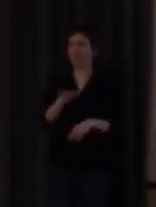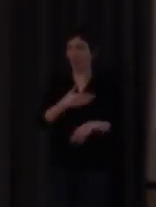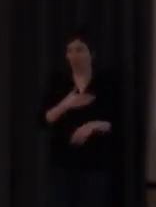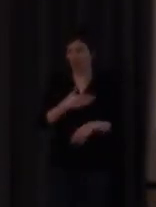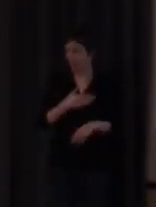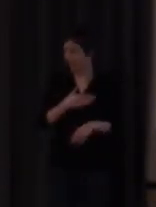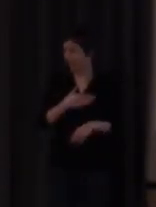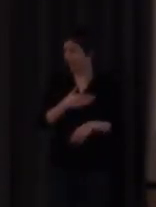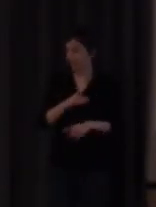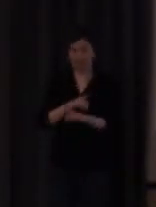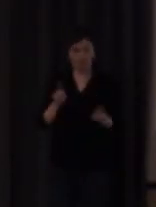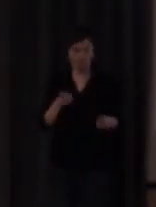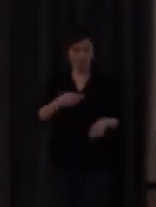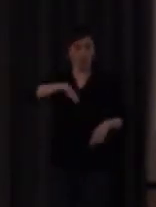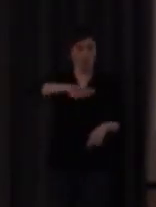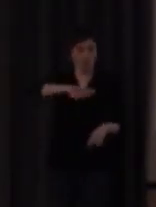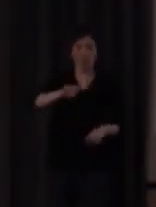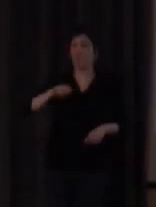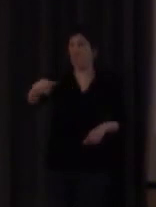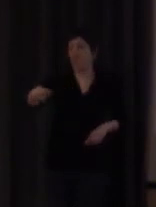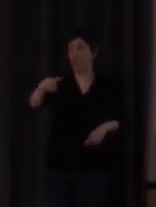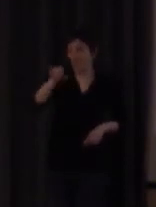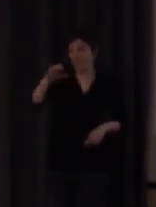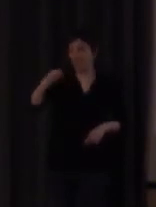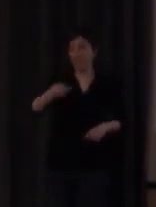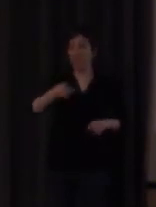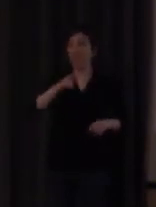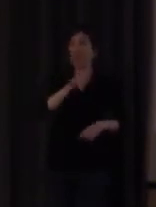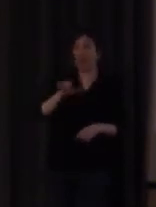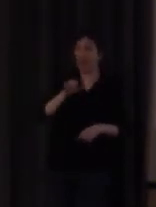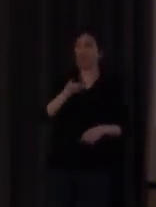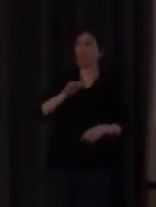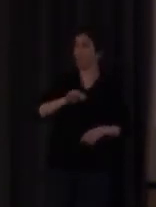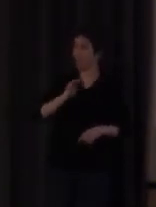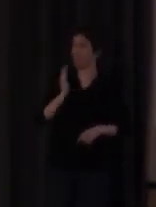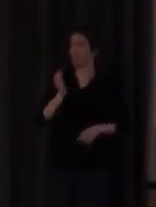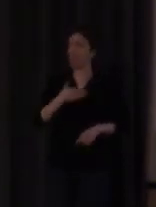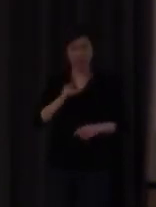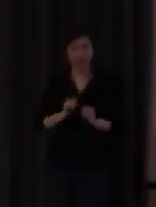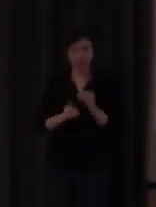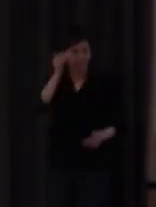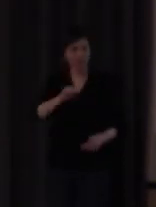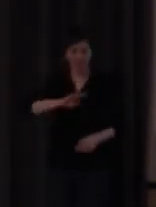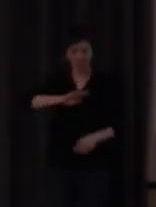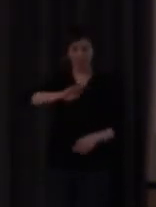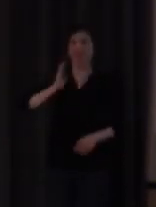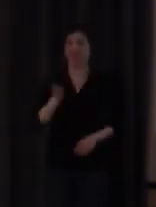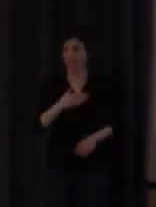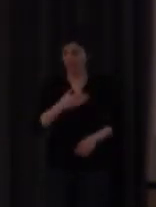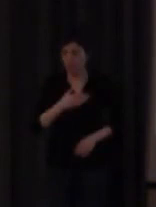creo que tampoco se signa así en LSC ¿verdad? mañana empieza con esta ¿de acuerdo?